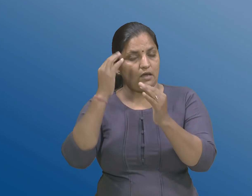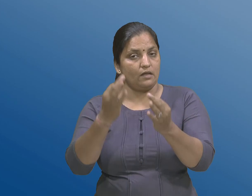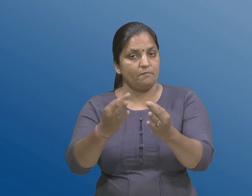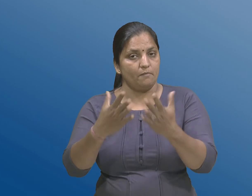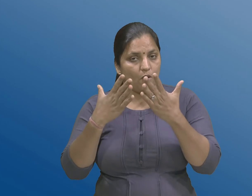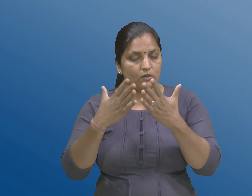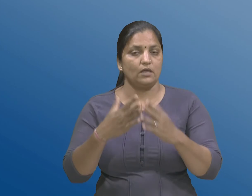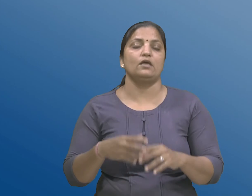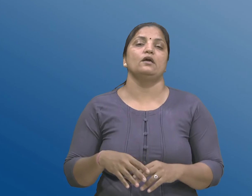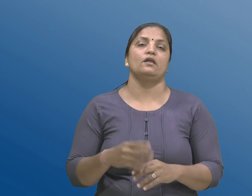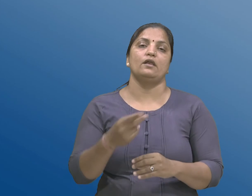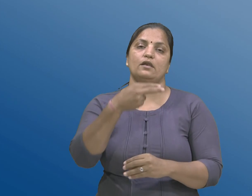तरीके उल्लेक करवामा आवेज,